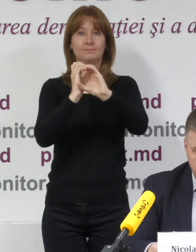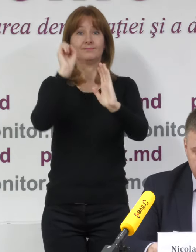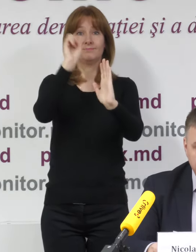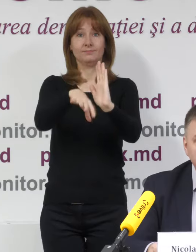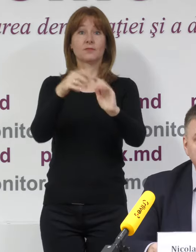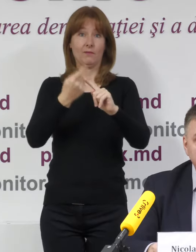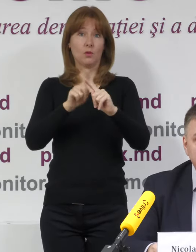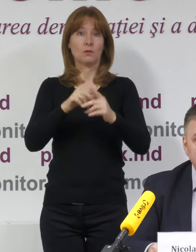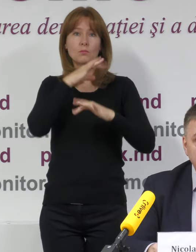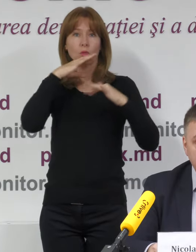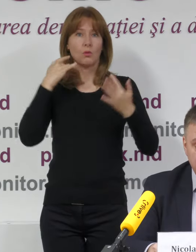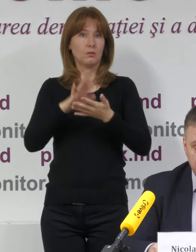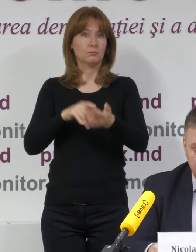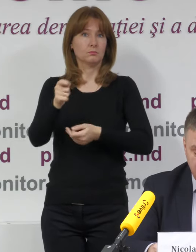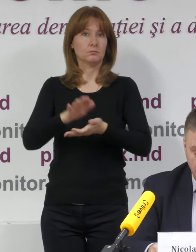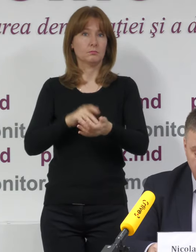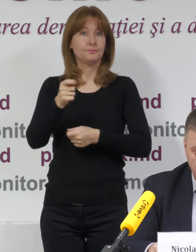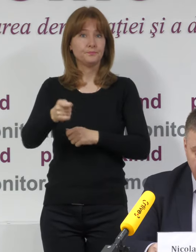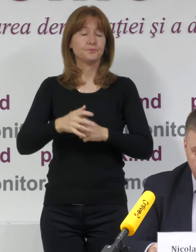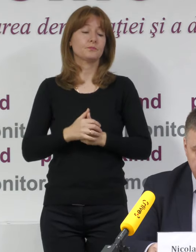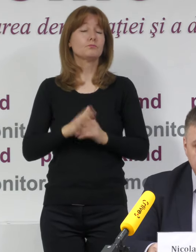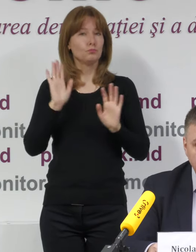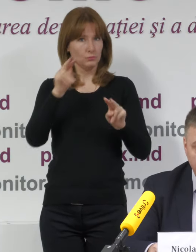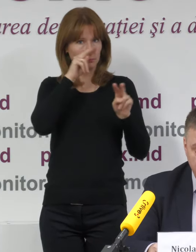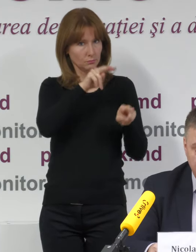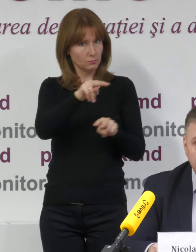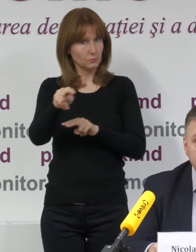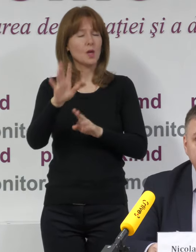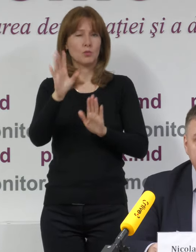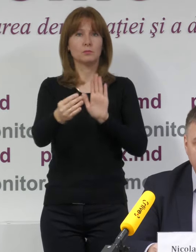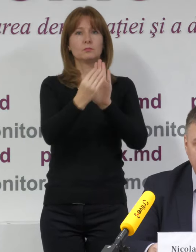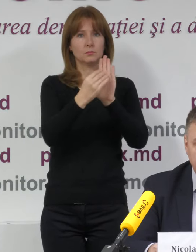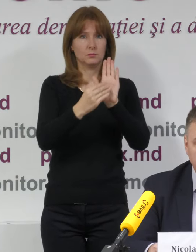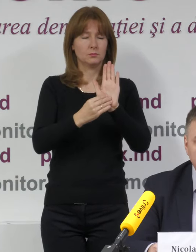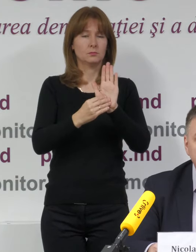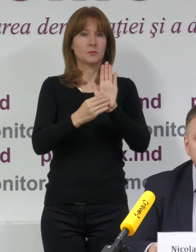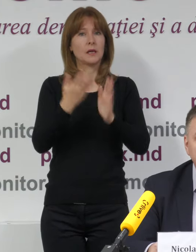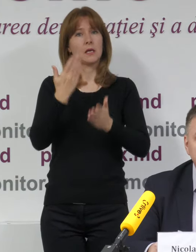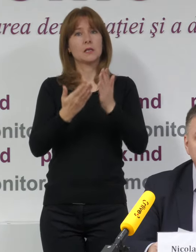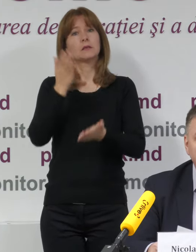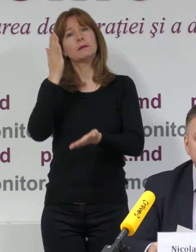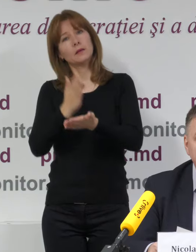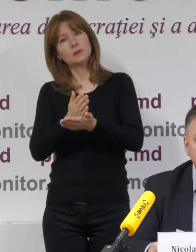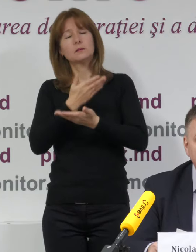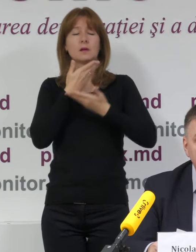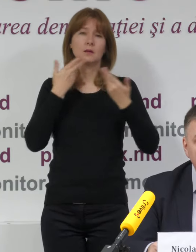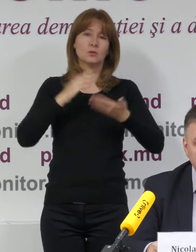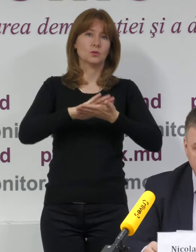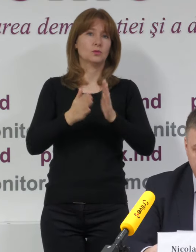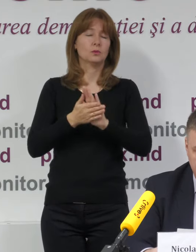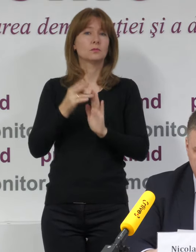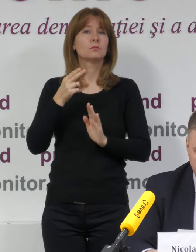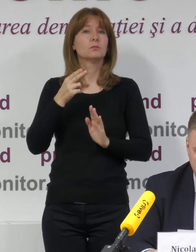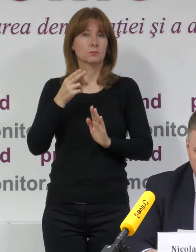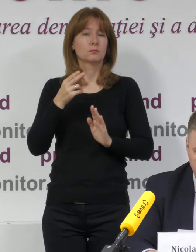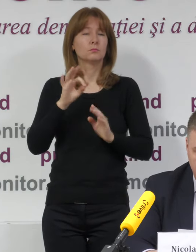De ce vom monitoriza acest aspect în continuare și vom raporta dacă vor fi somnălate anumite situații legate anumit